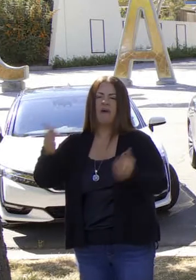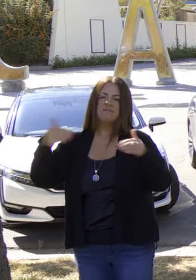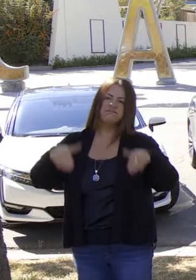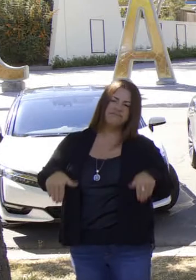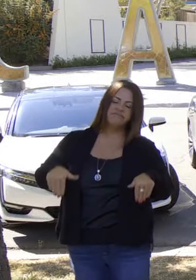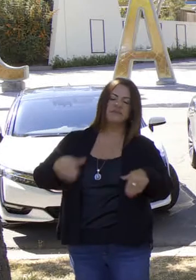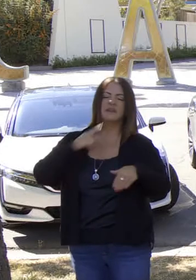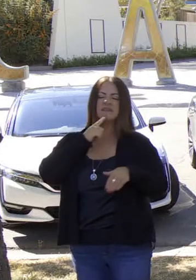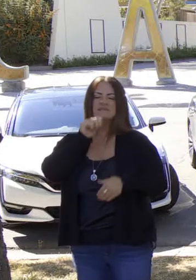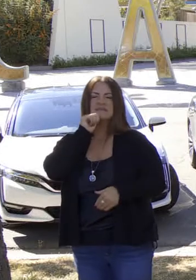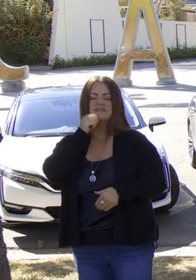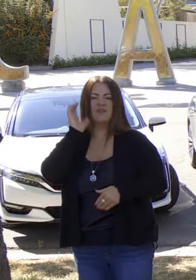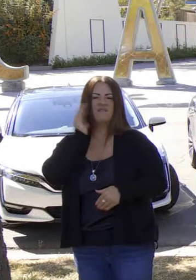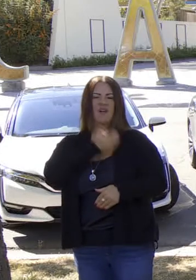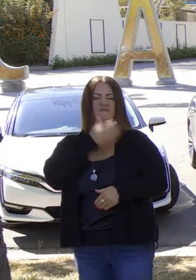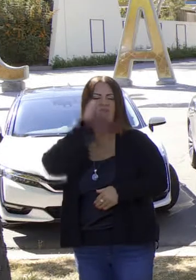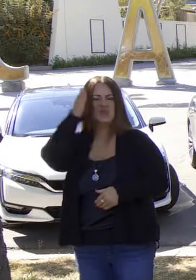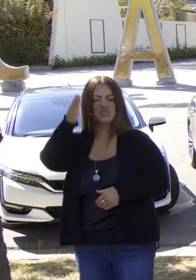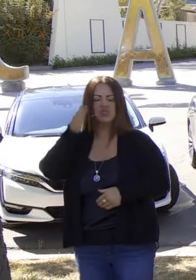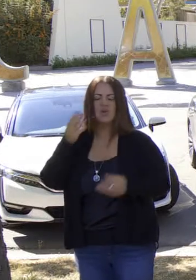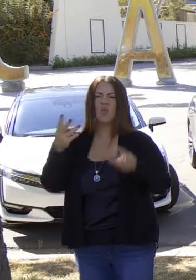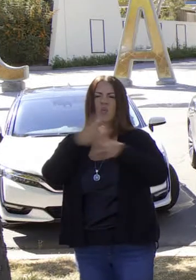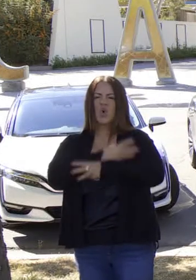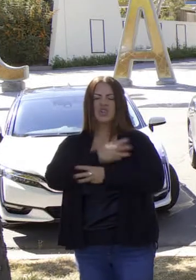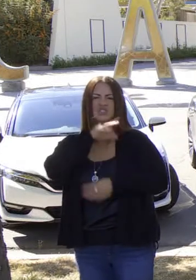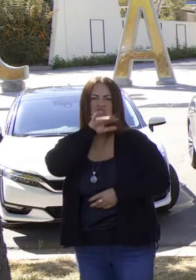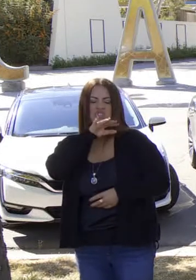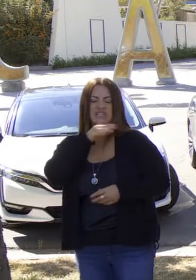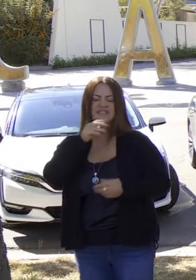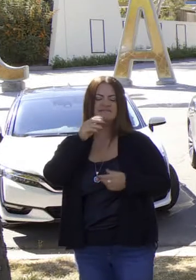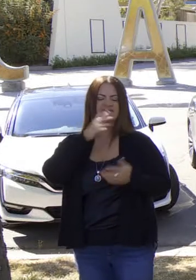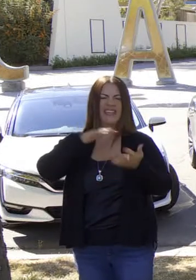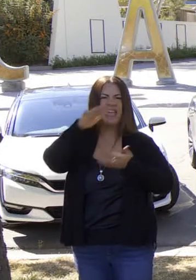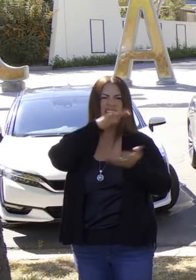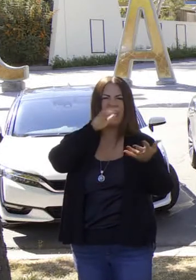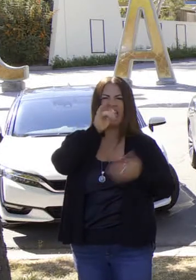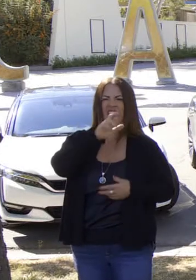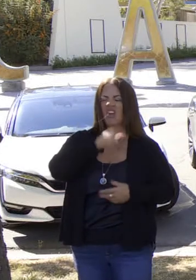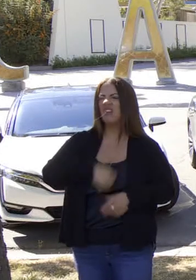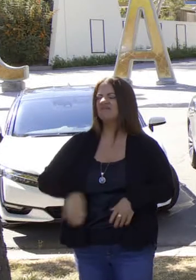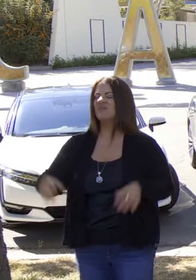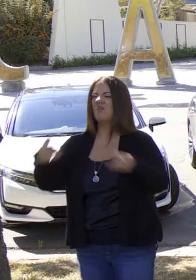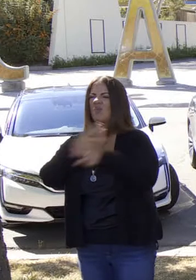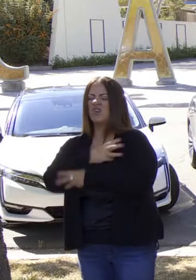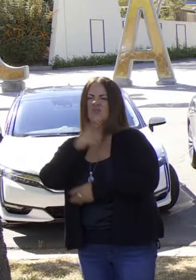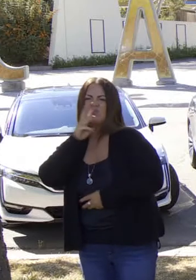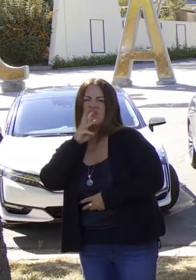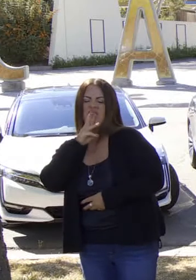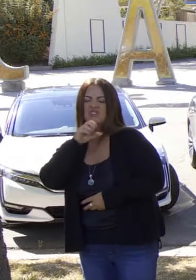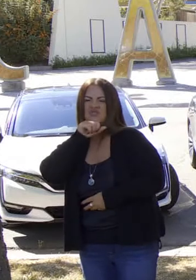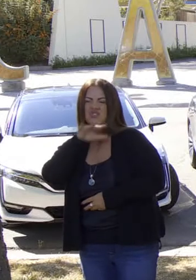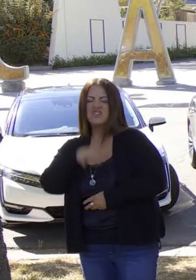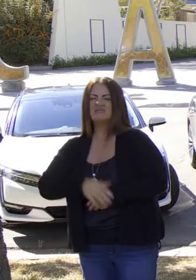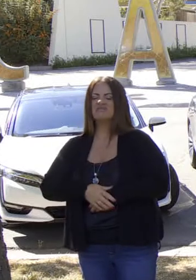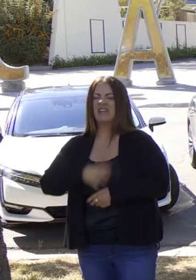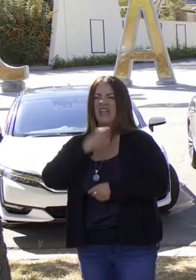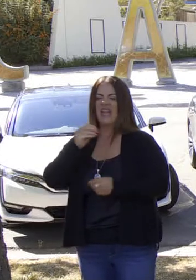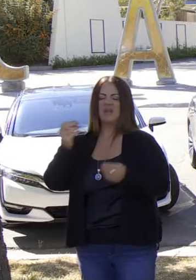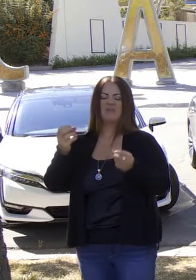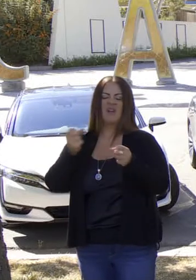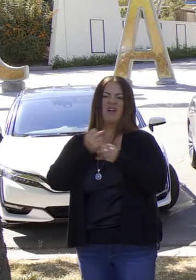no quieren sufrir el destino de aire sucio, agua sucia y problemas con